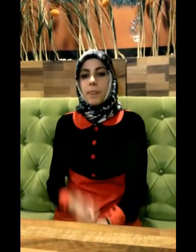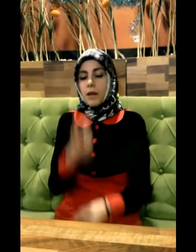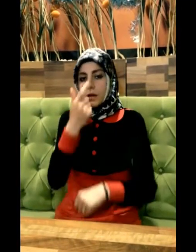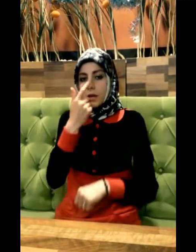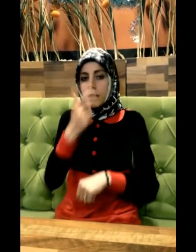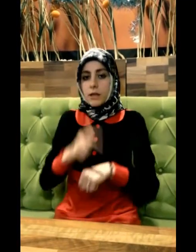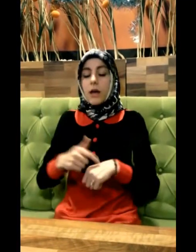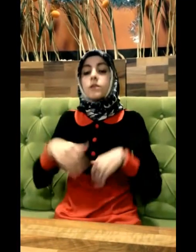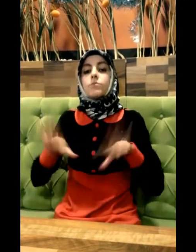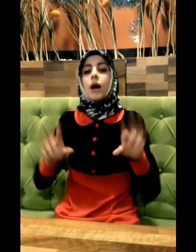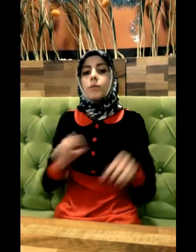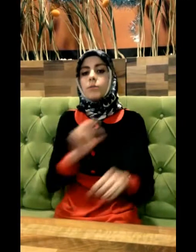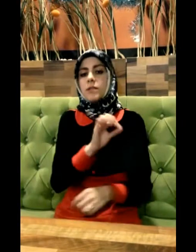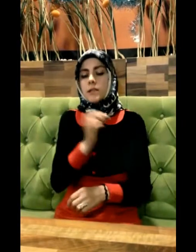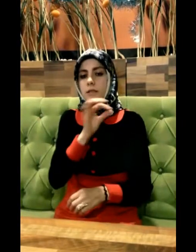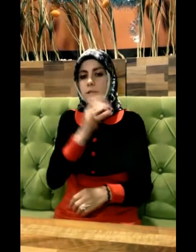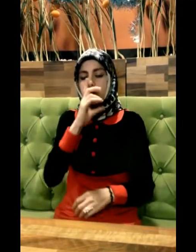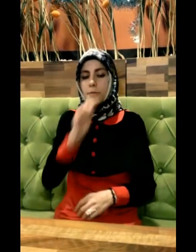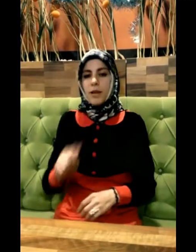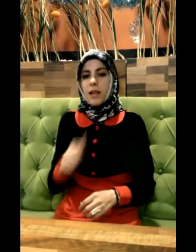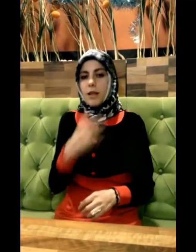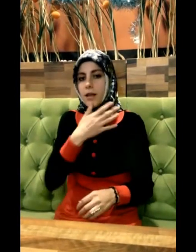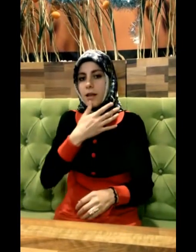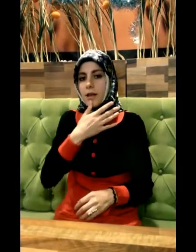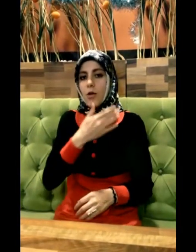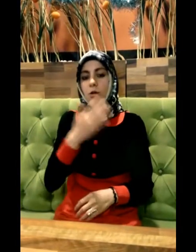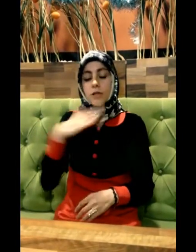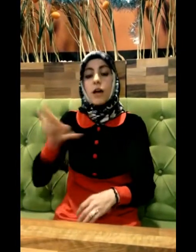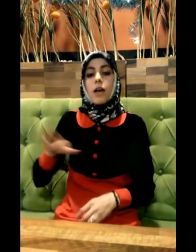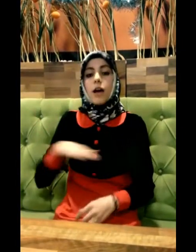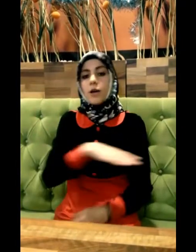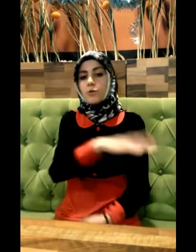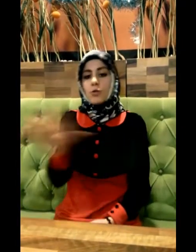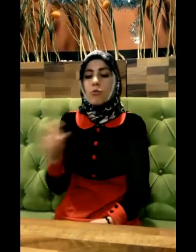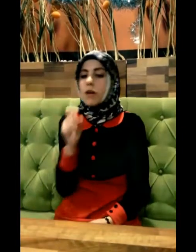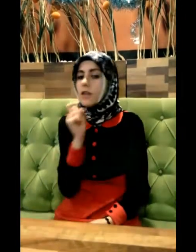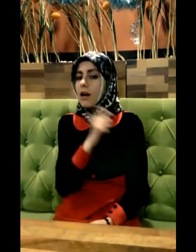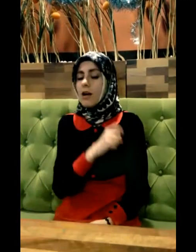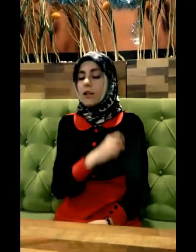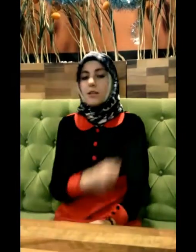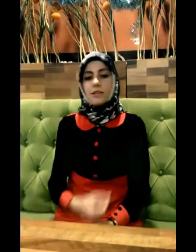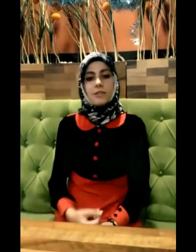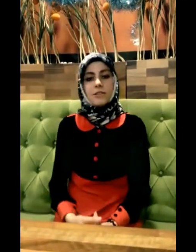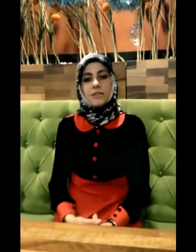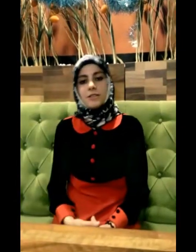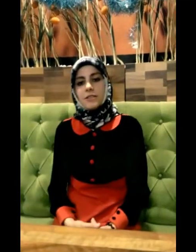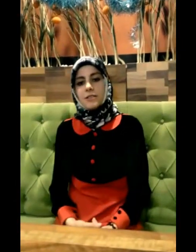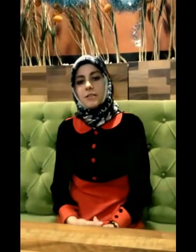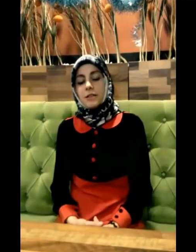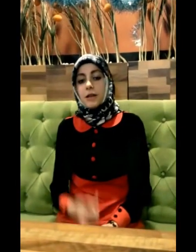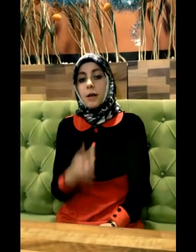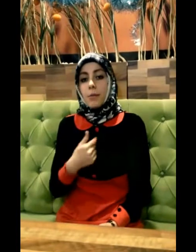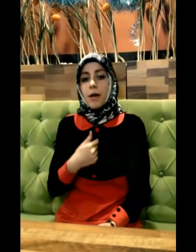İnanmam kim bile bile yoksa hayatım hatalarını, ben